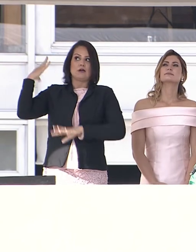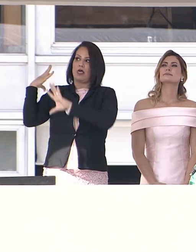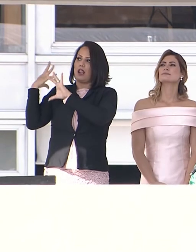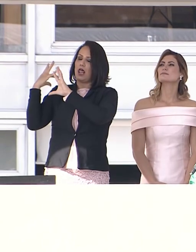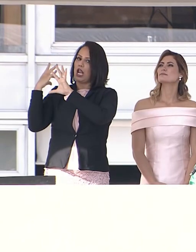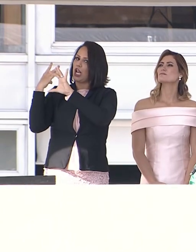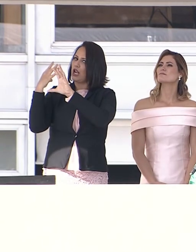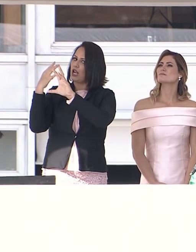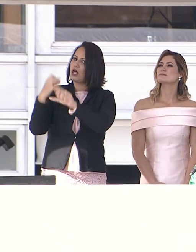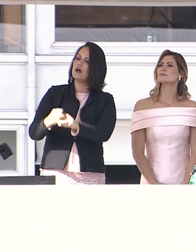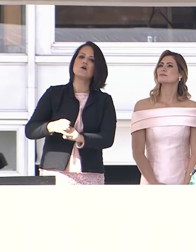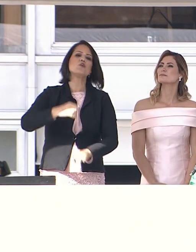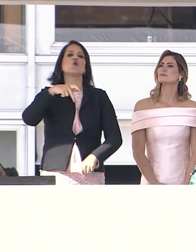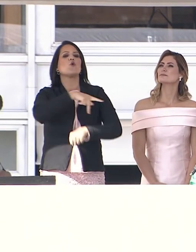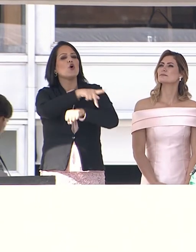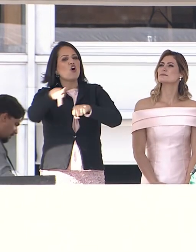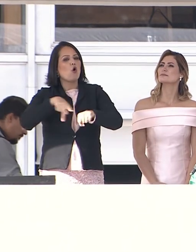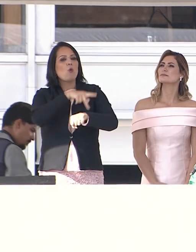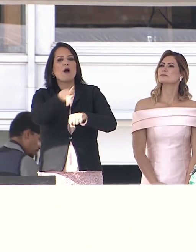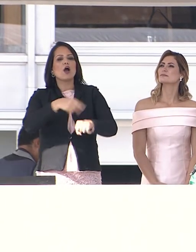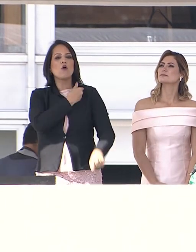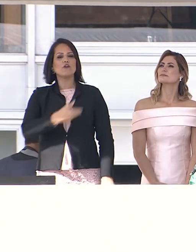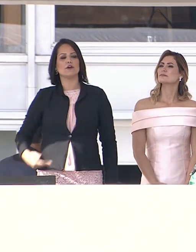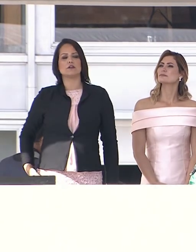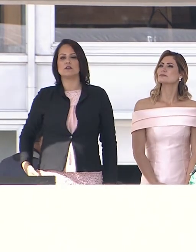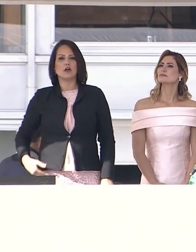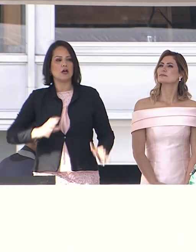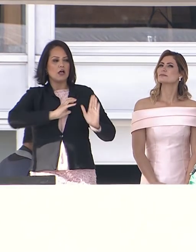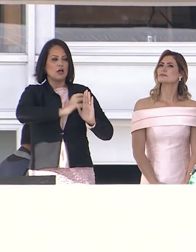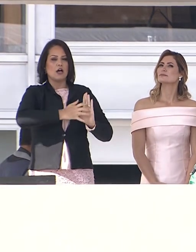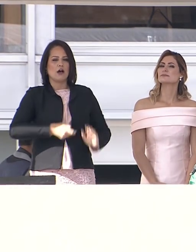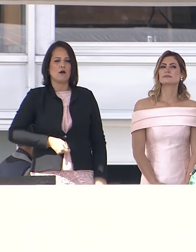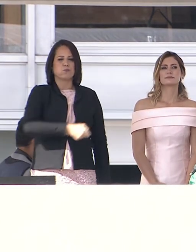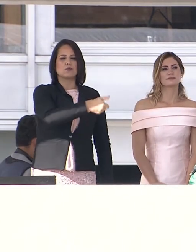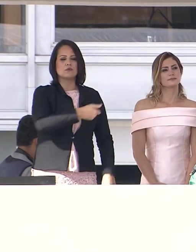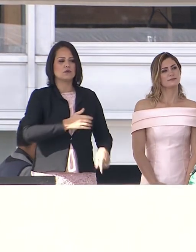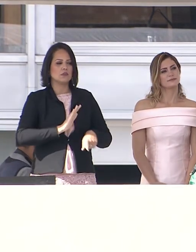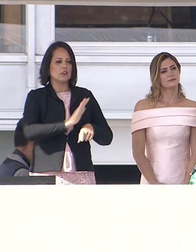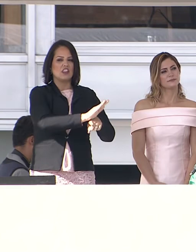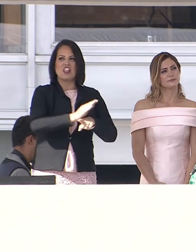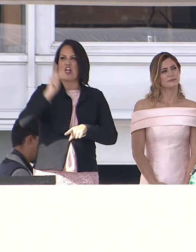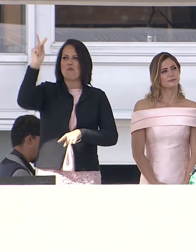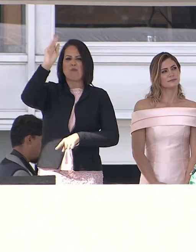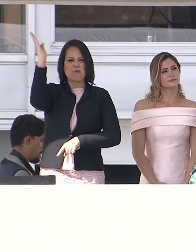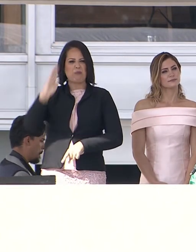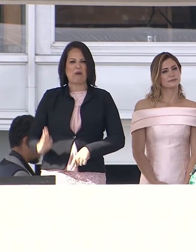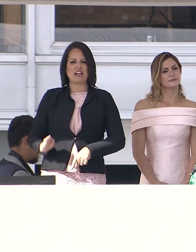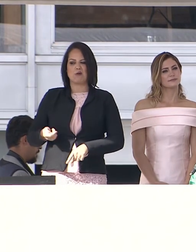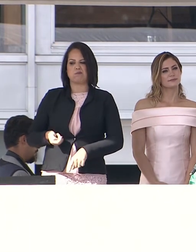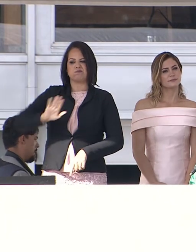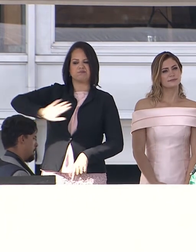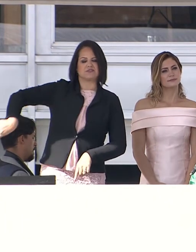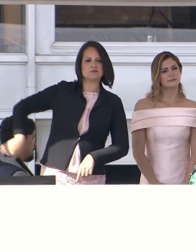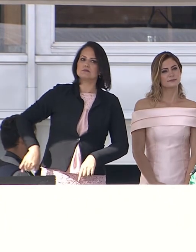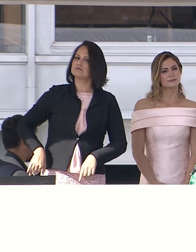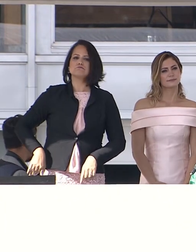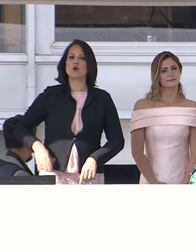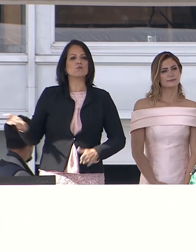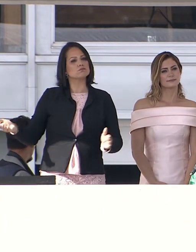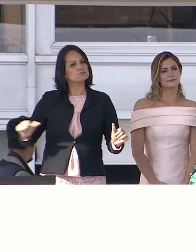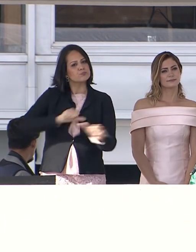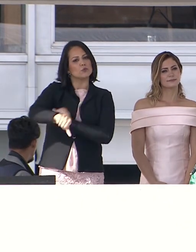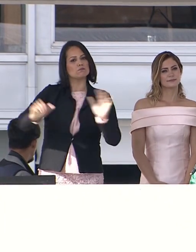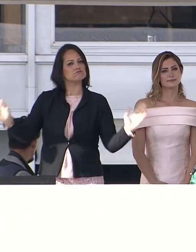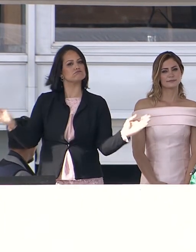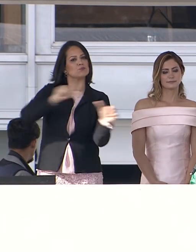foi governado atendendo a interesses partidários que não o dos brasileiros. Vamos restabelecer a ordem